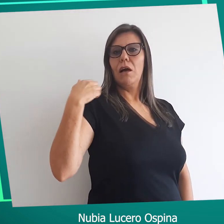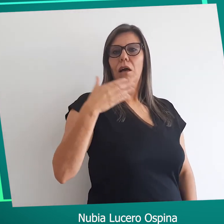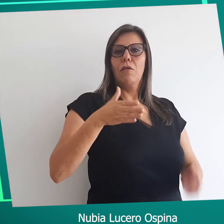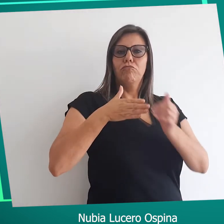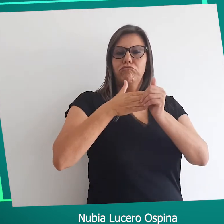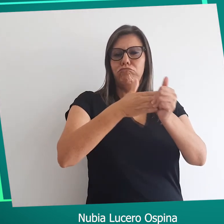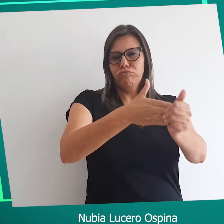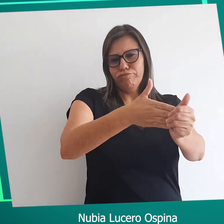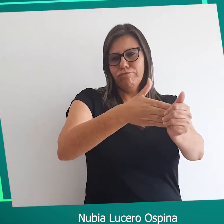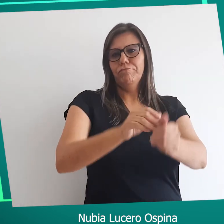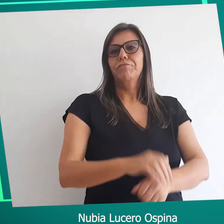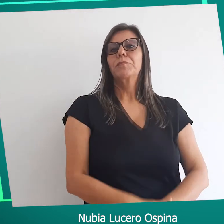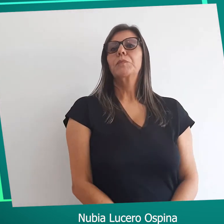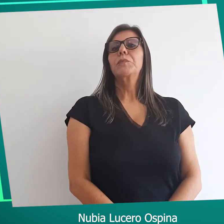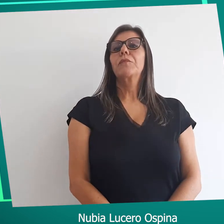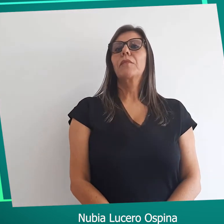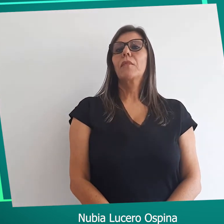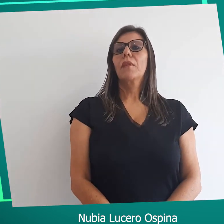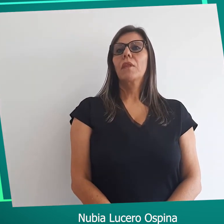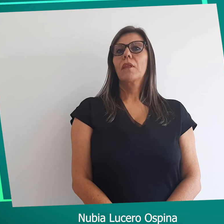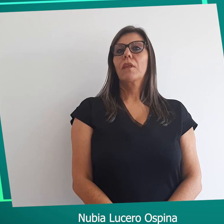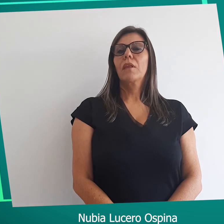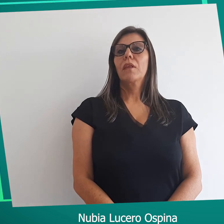éste es usado para estornudar